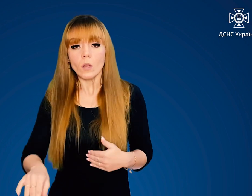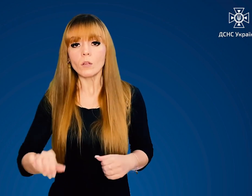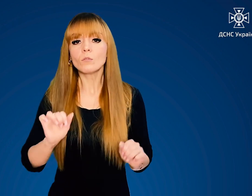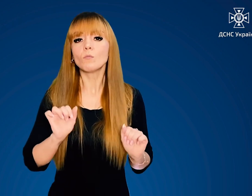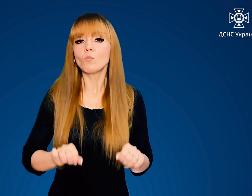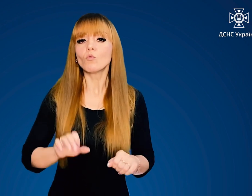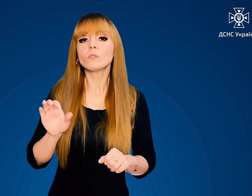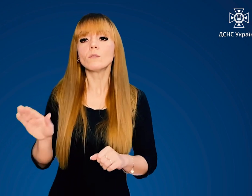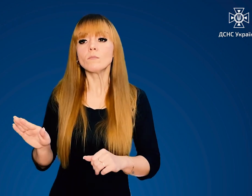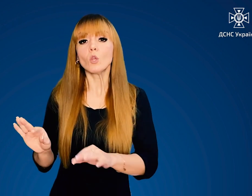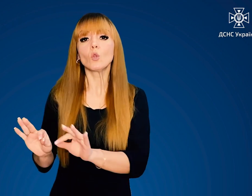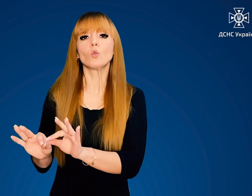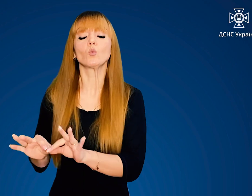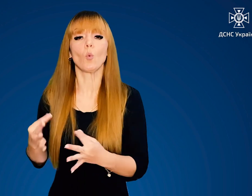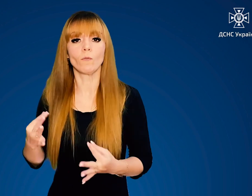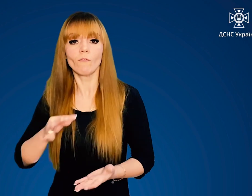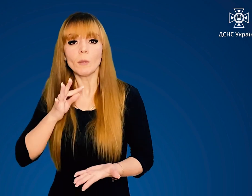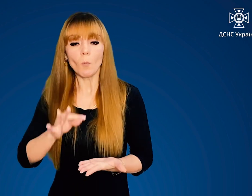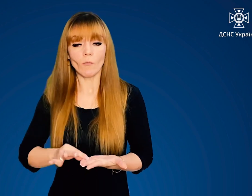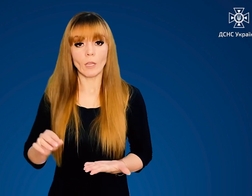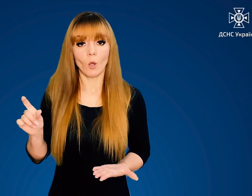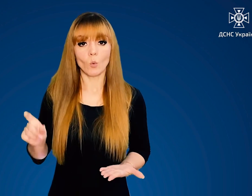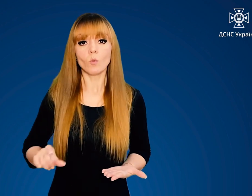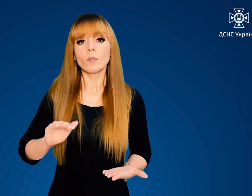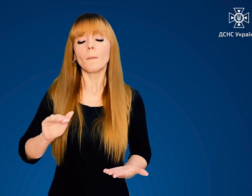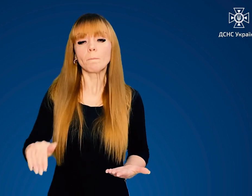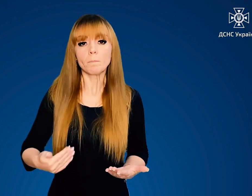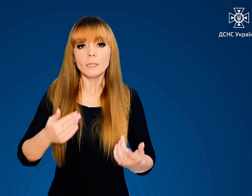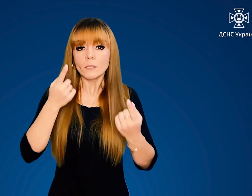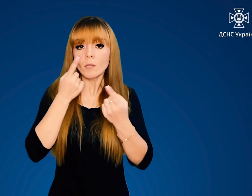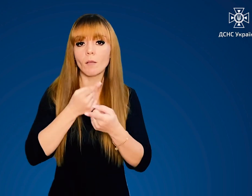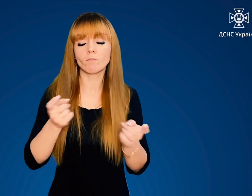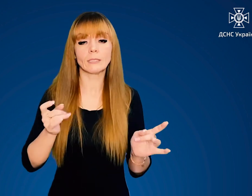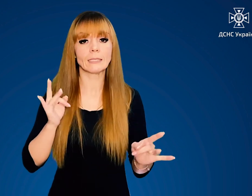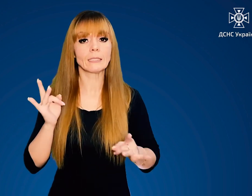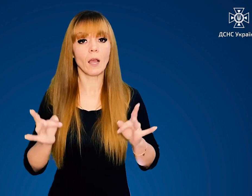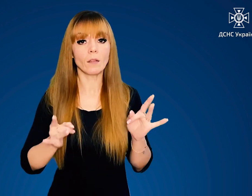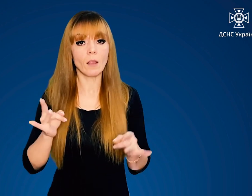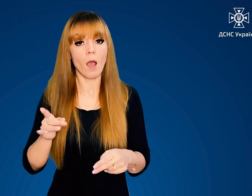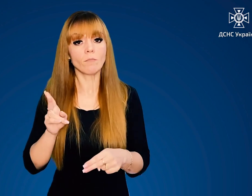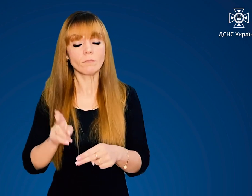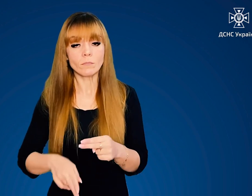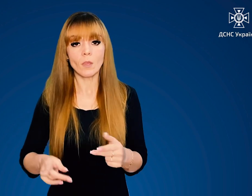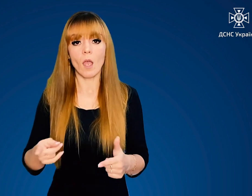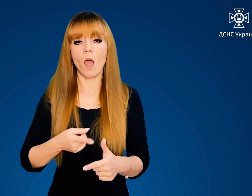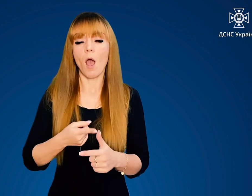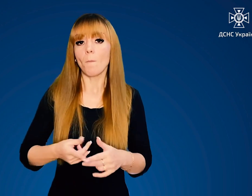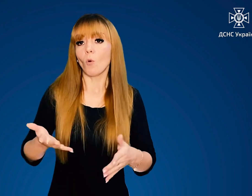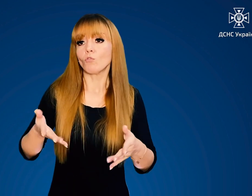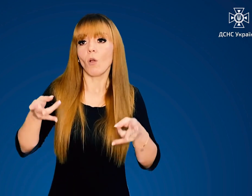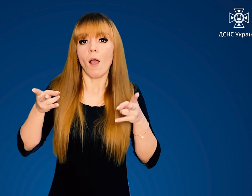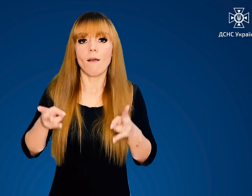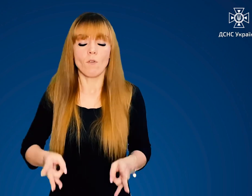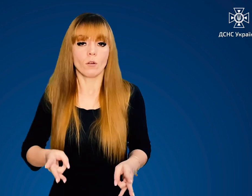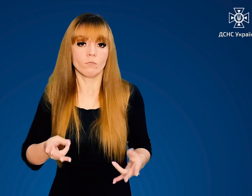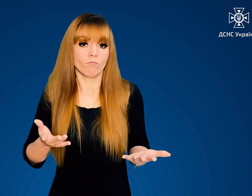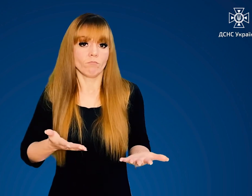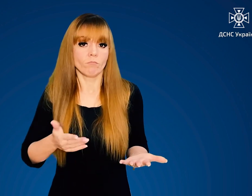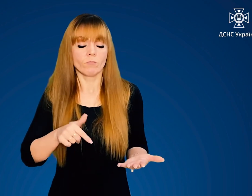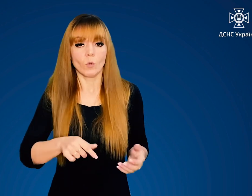укриття можна з дозволу відповідальної особи після отримання сигналу або в разі аварійного стану,